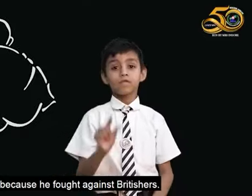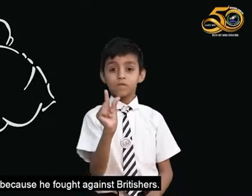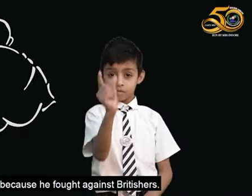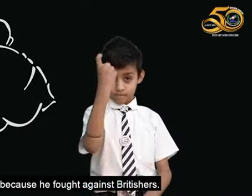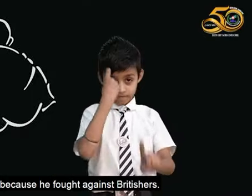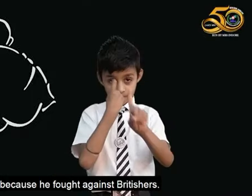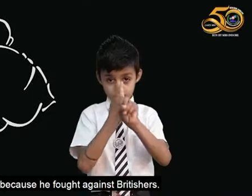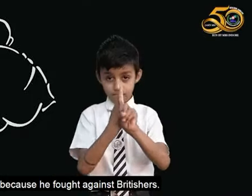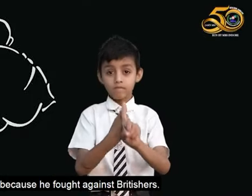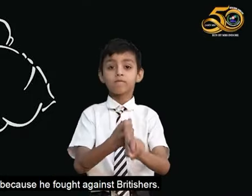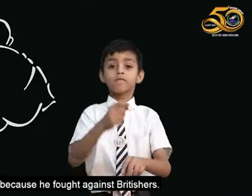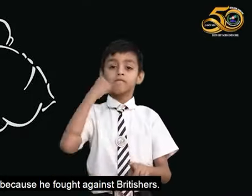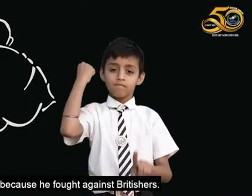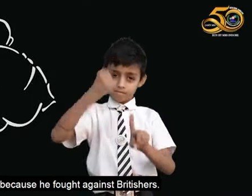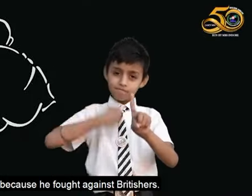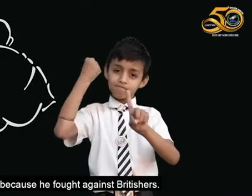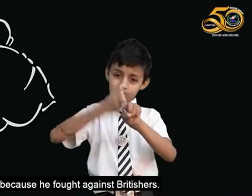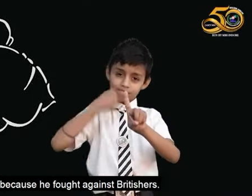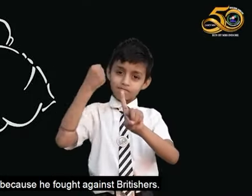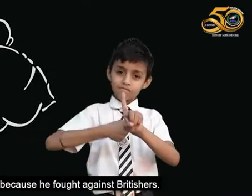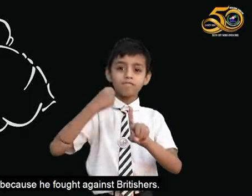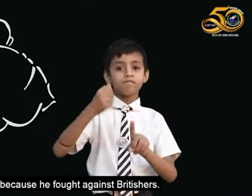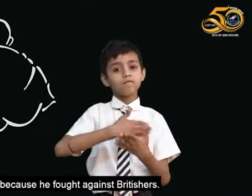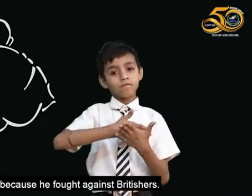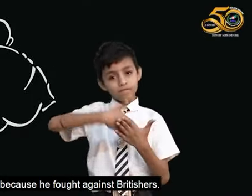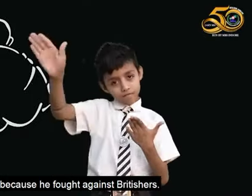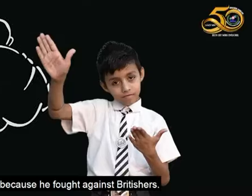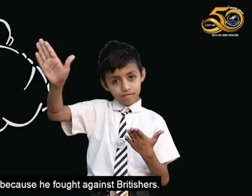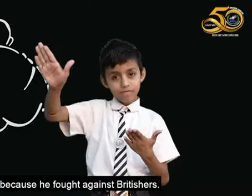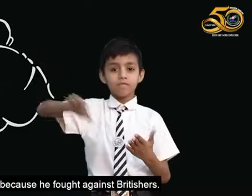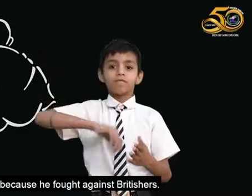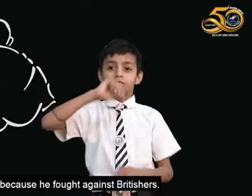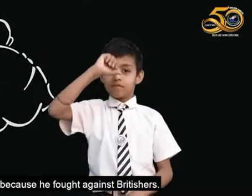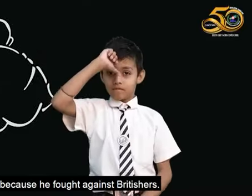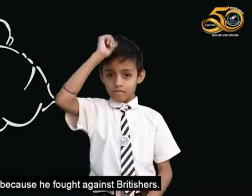अंग्रेजों से लड़कर हमारे देश को आजादी दिलाई थी